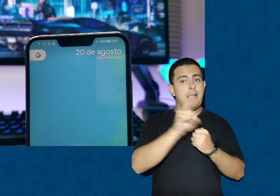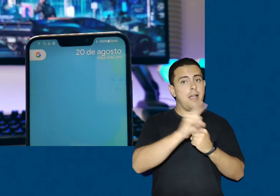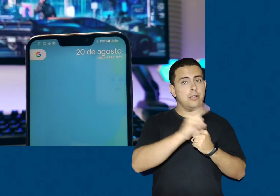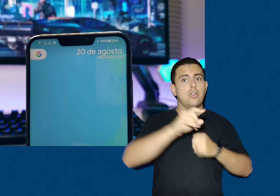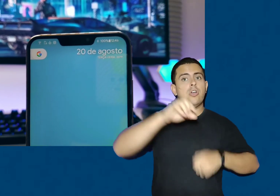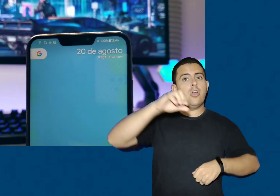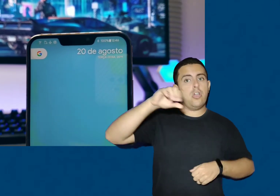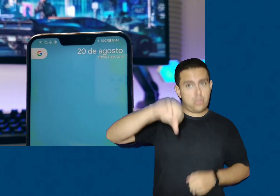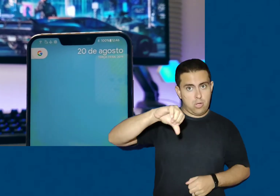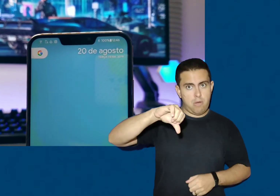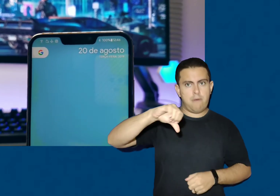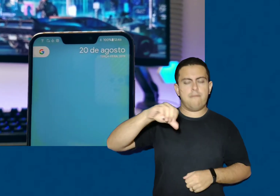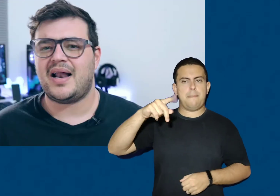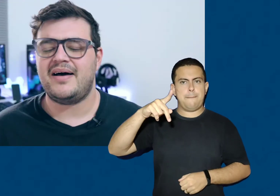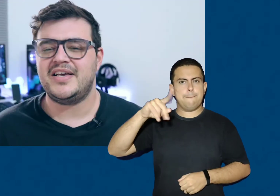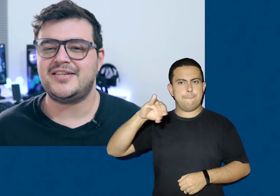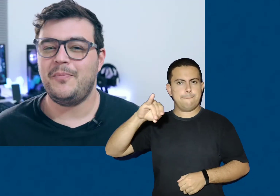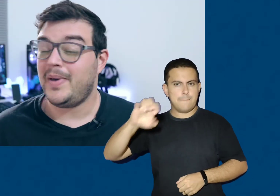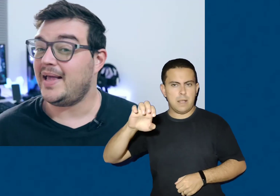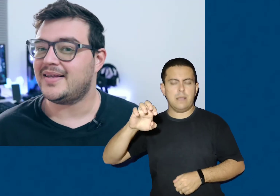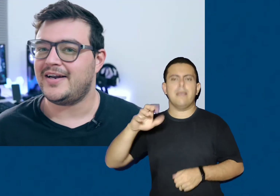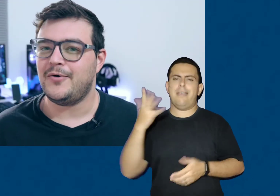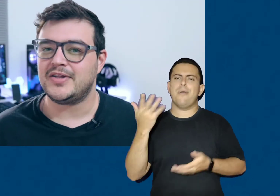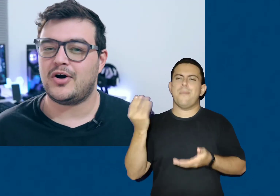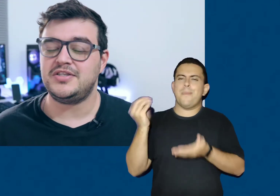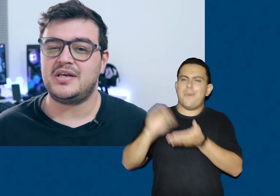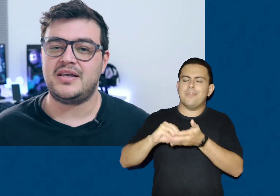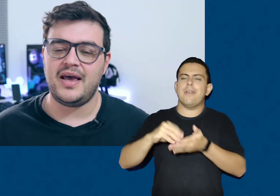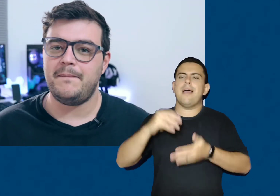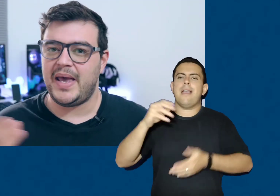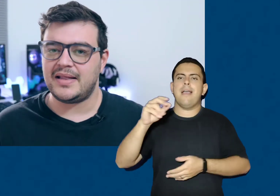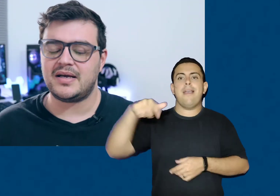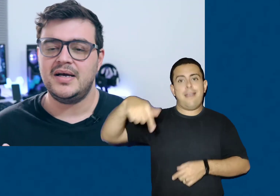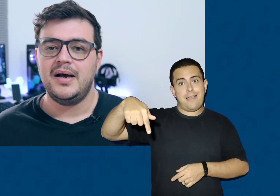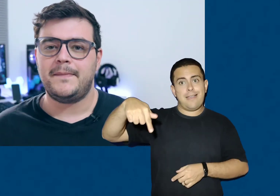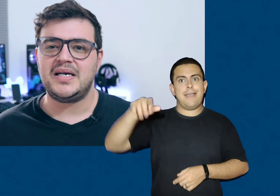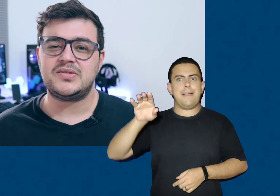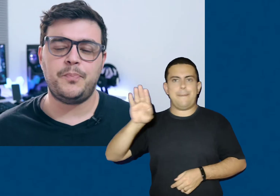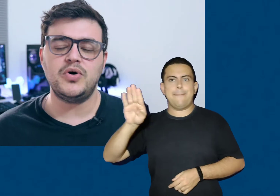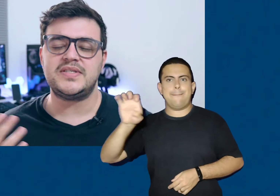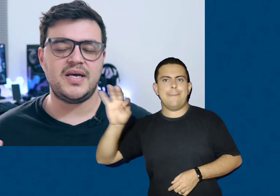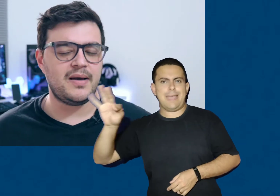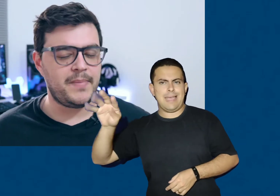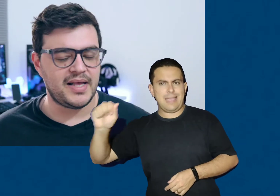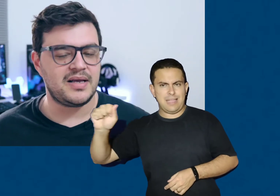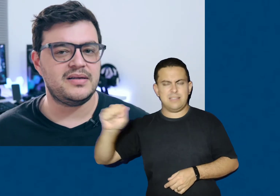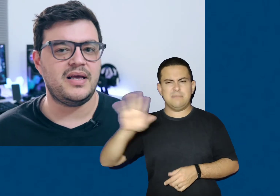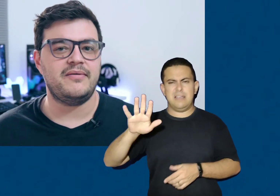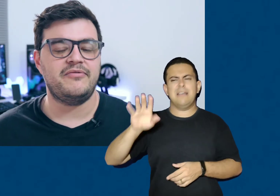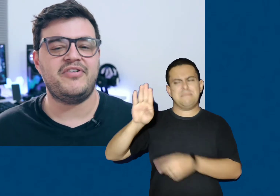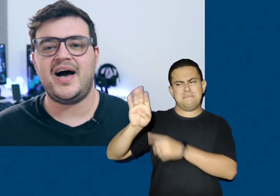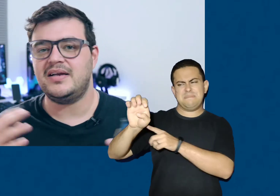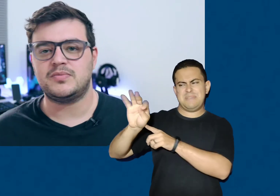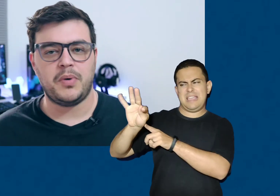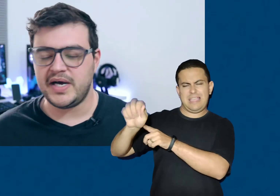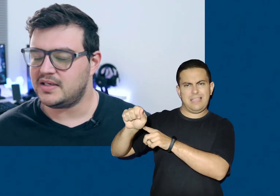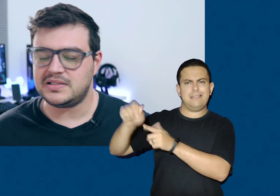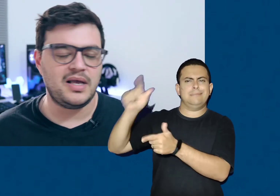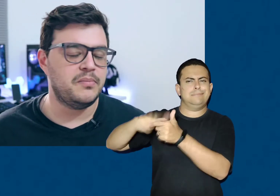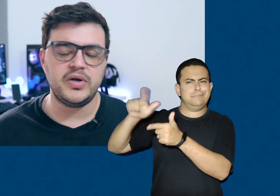o Android Pie. Eu até cheguei a instalar a versão beta, né? O Android Q, beta. Mas por ser beta, ele tem vários bugs, tem